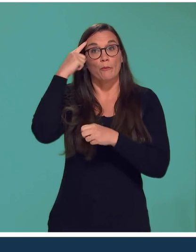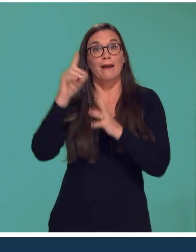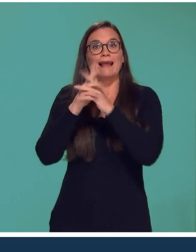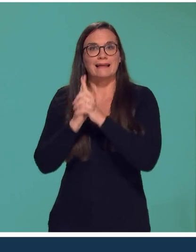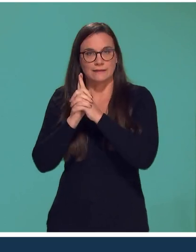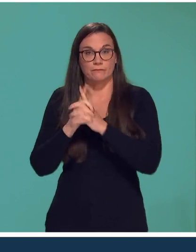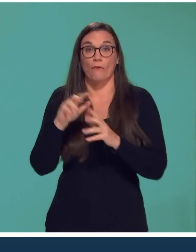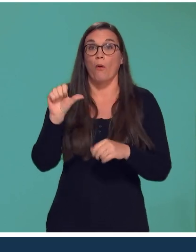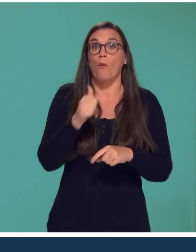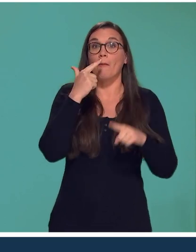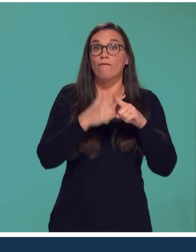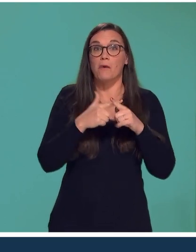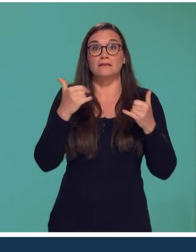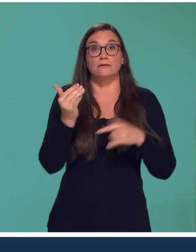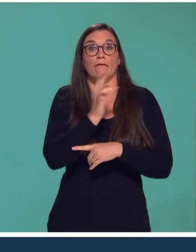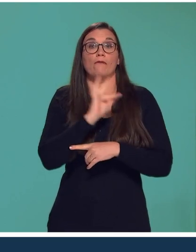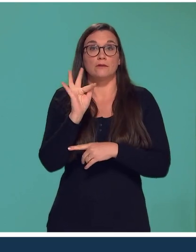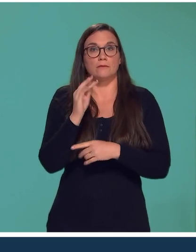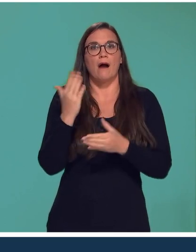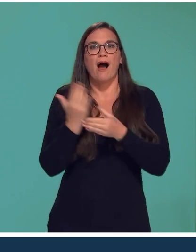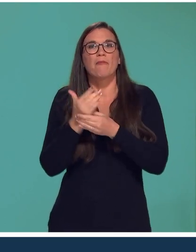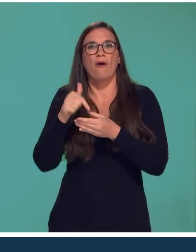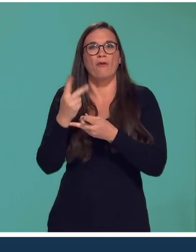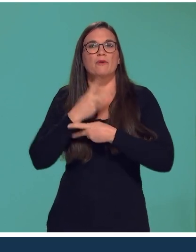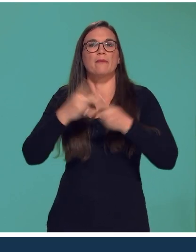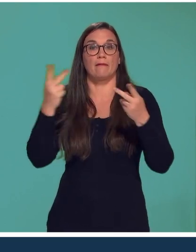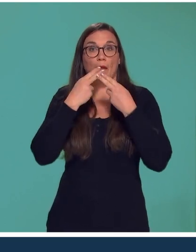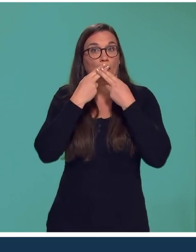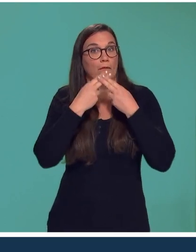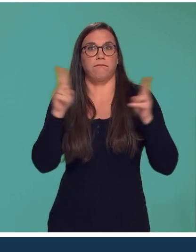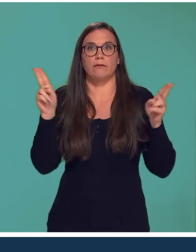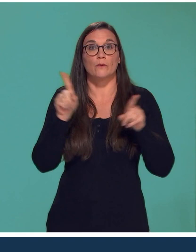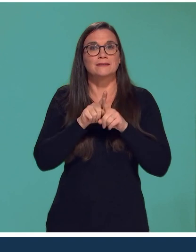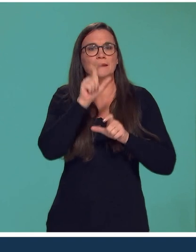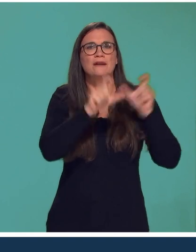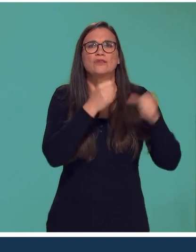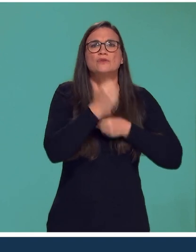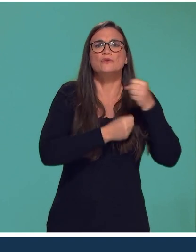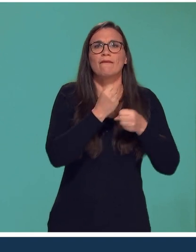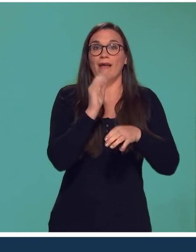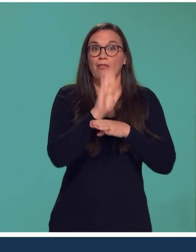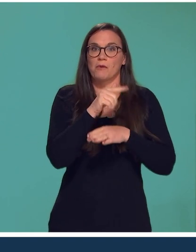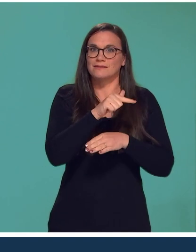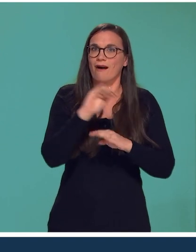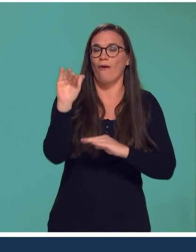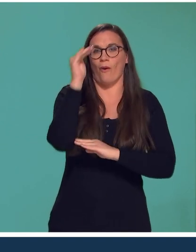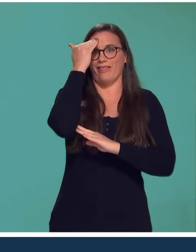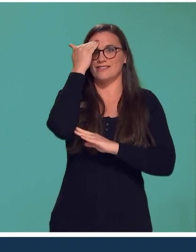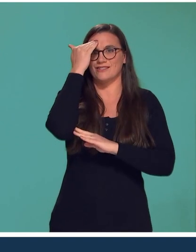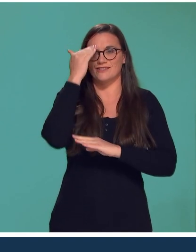ce rapport, c'est la première fois qu'en France on évoque publiquement ce tabou et que l'on reconnaît la souffrance des personnes qui ont témoigné.